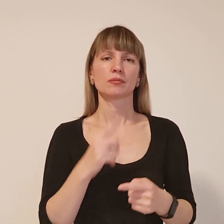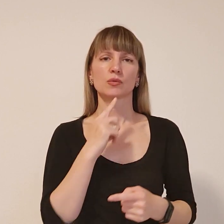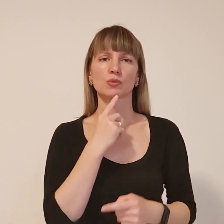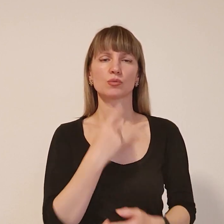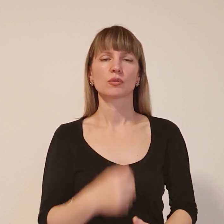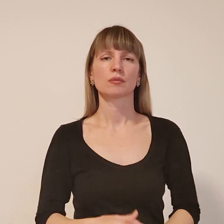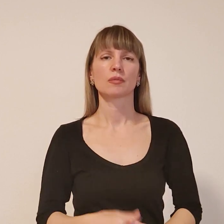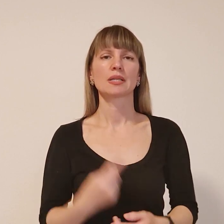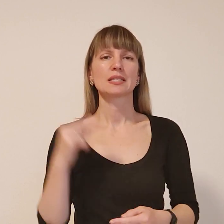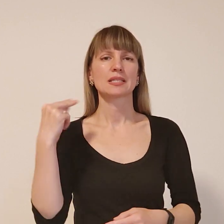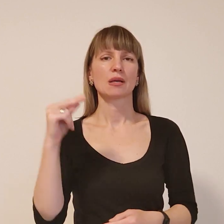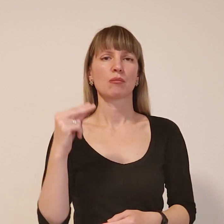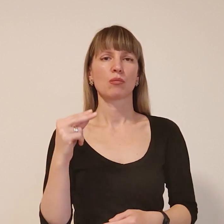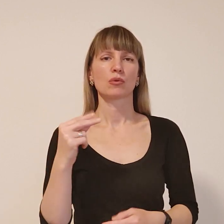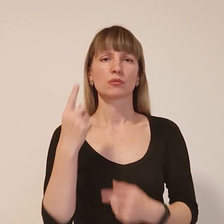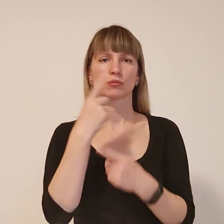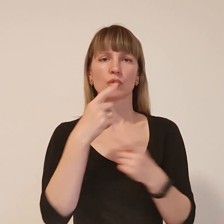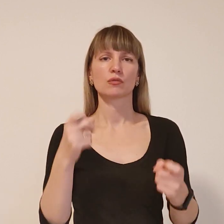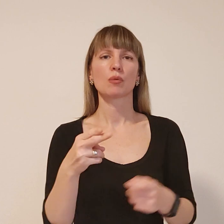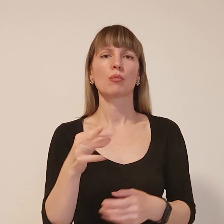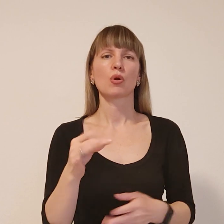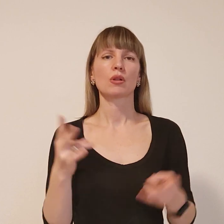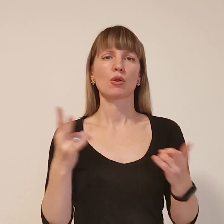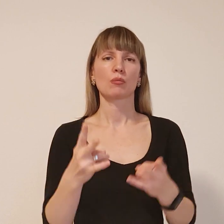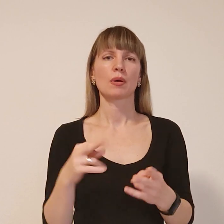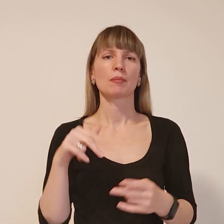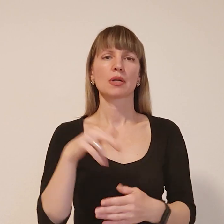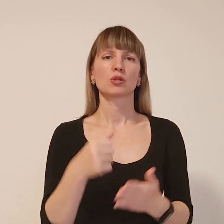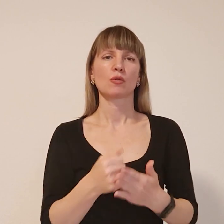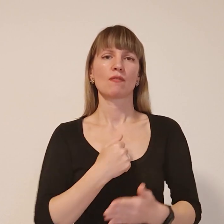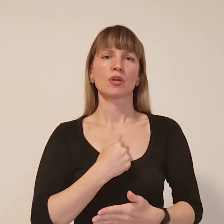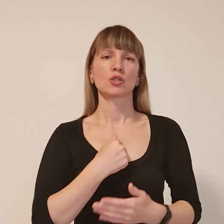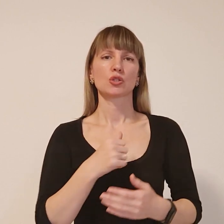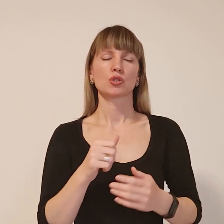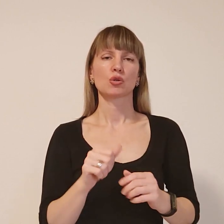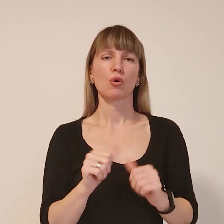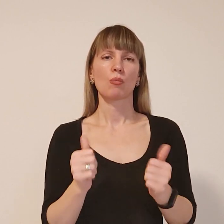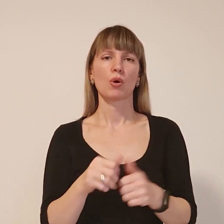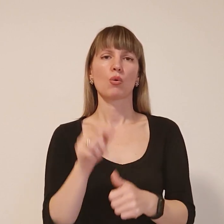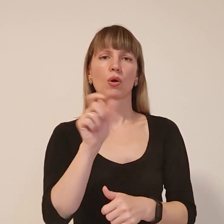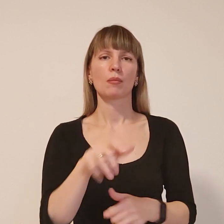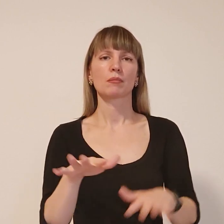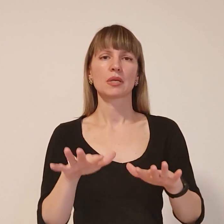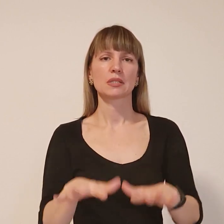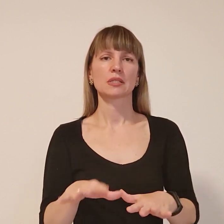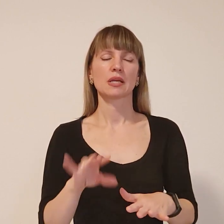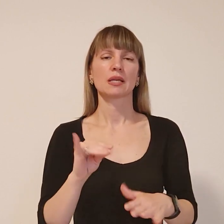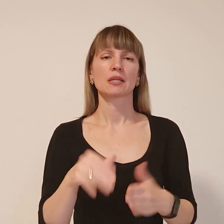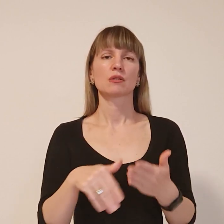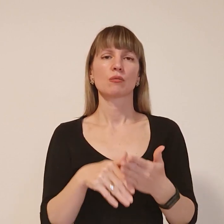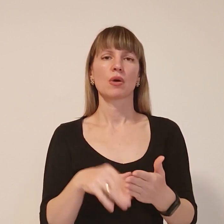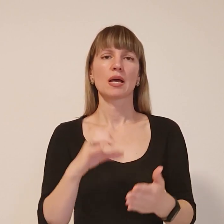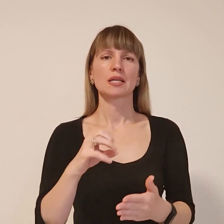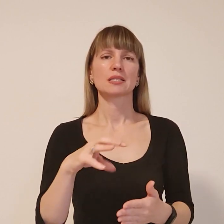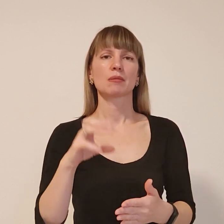Запорістів сповіщають про необхідність прийти до військомату у громадських місцях та за допомогою СМС-повідомлень.